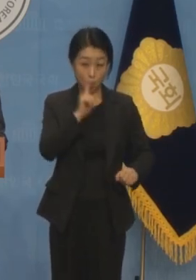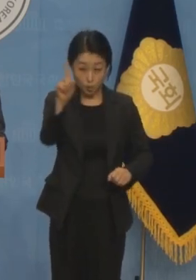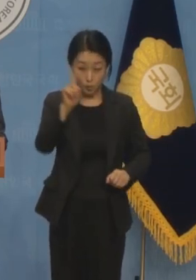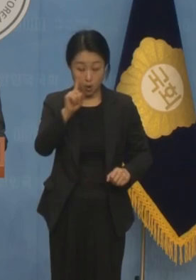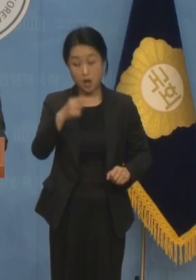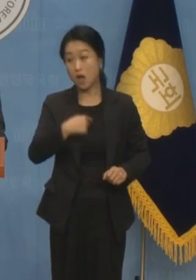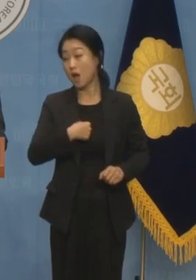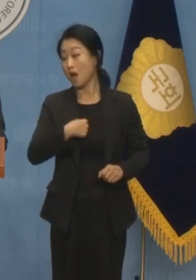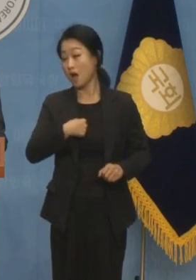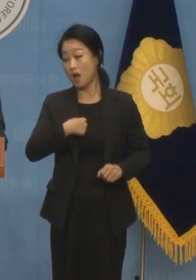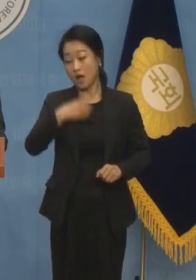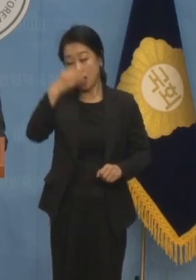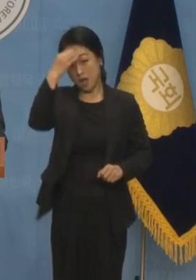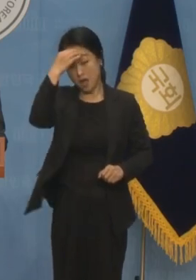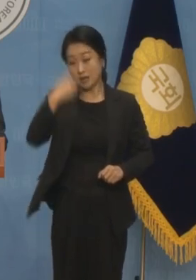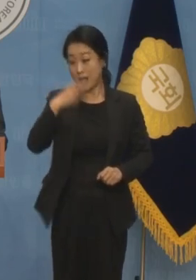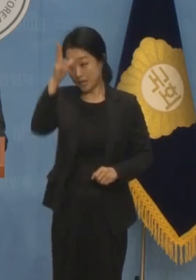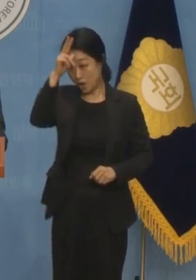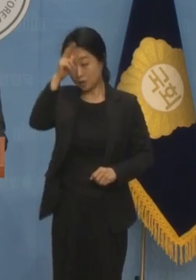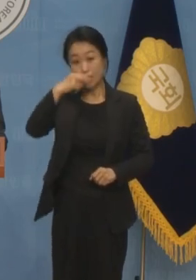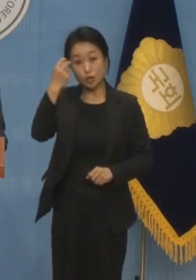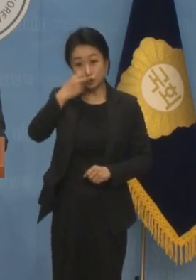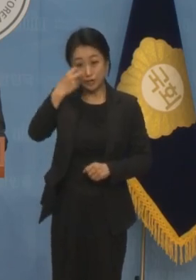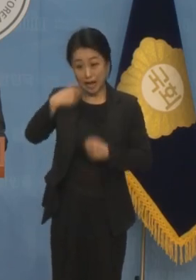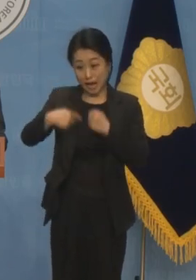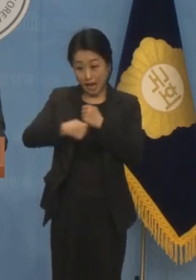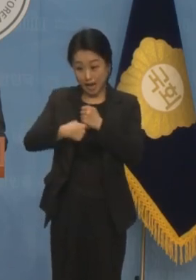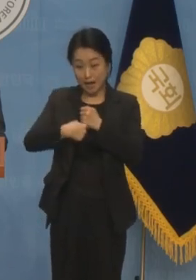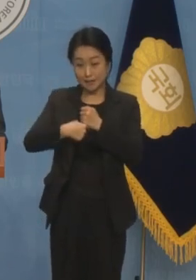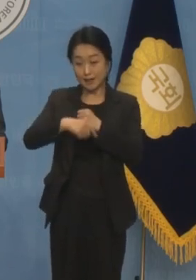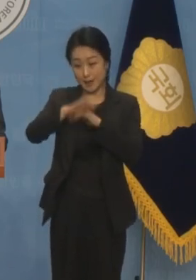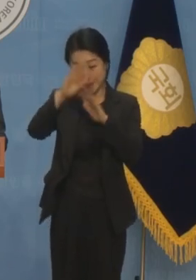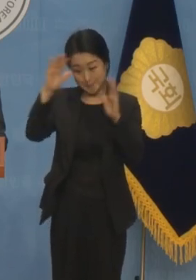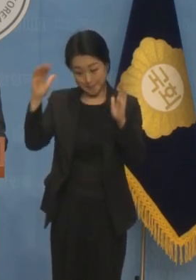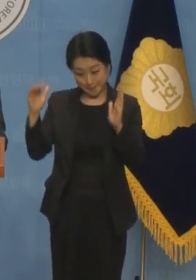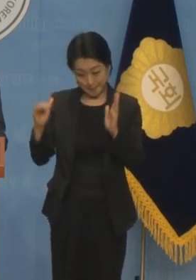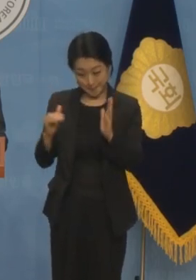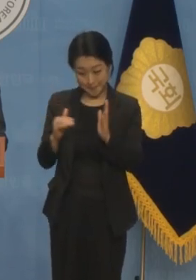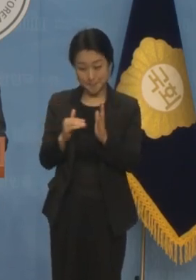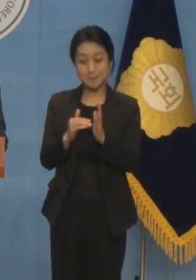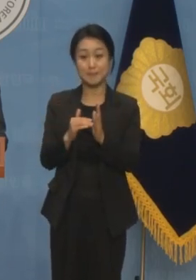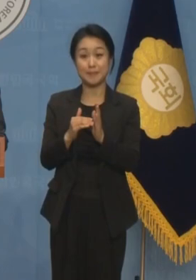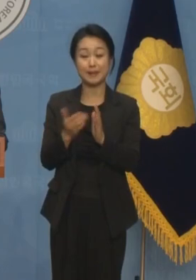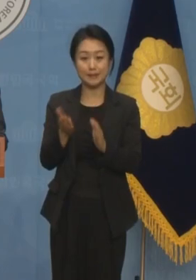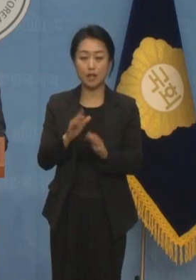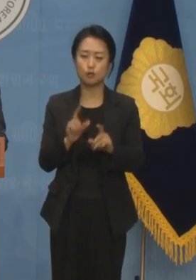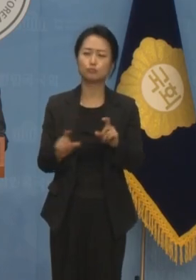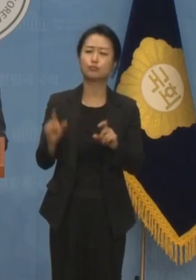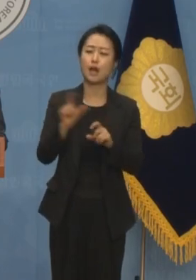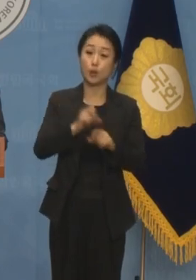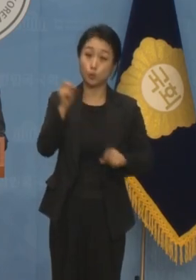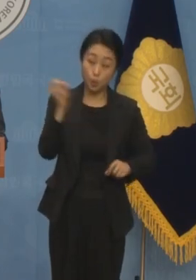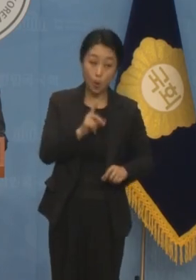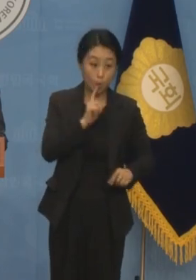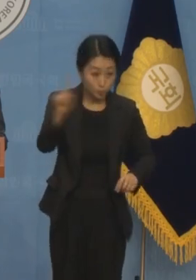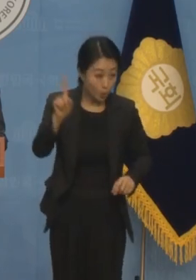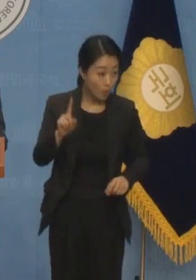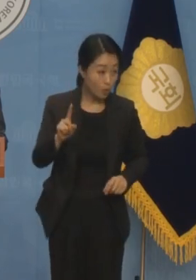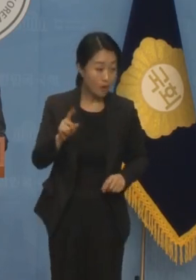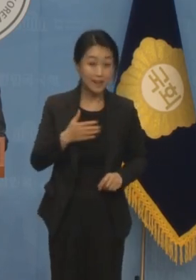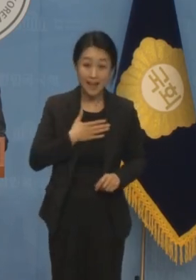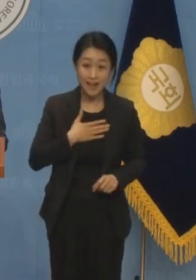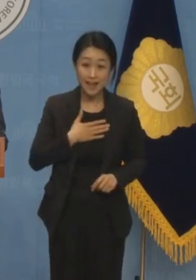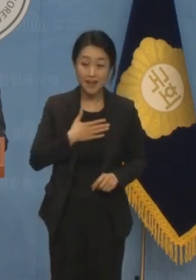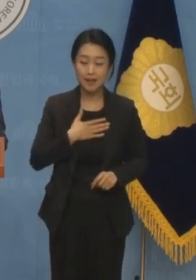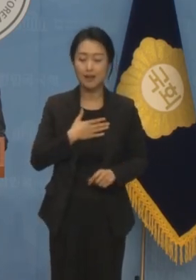당했고 현재 경찰 수사가 마무리 단계에 와 있습니다. 그런데 오늘 추가 고소를 당했다는 소식을 접하고